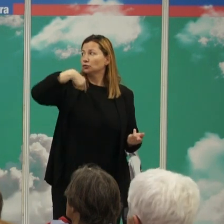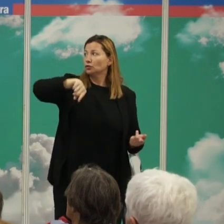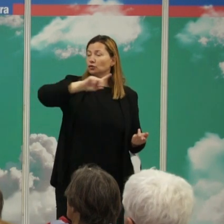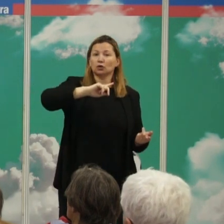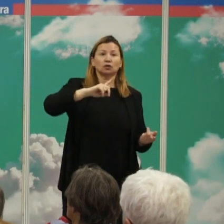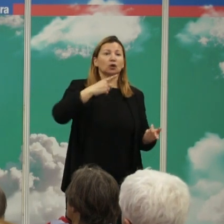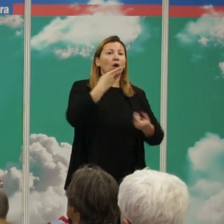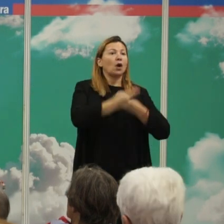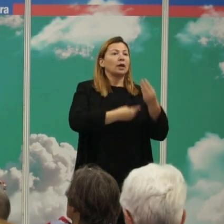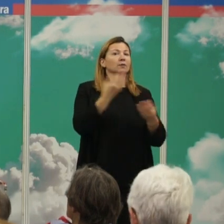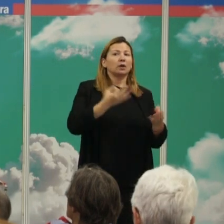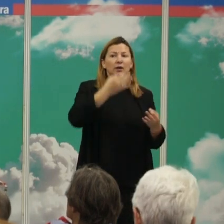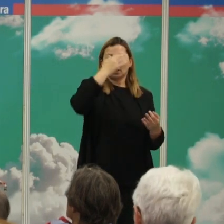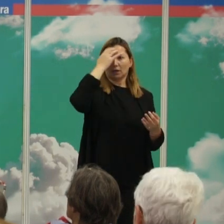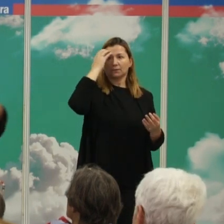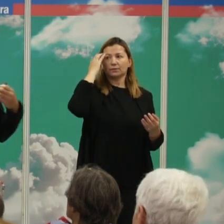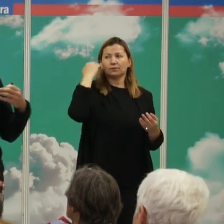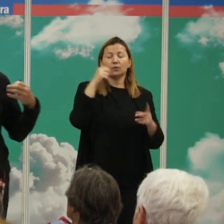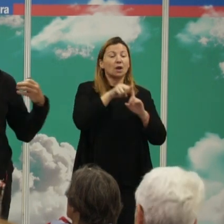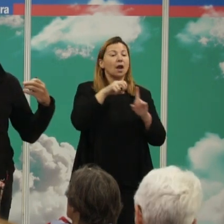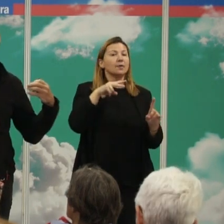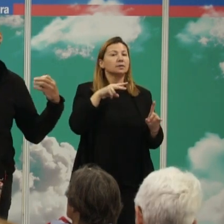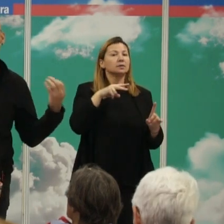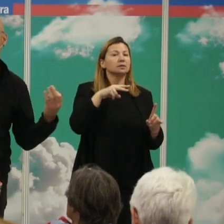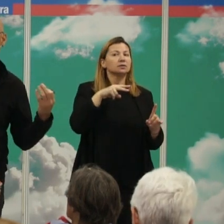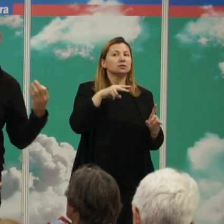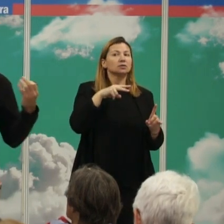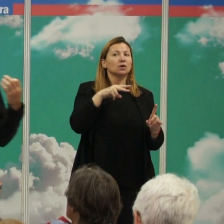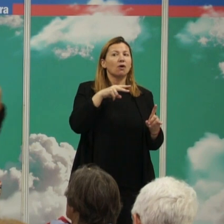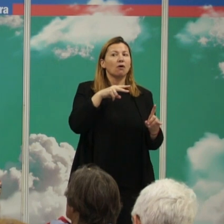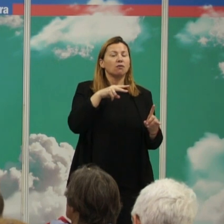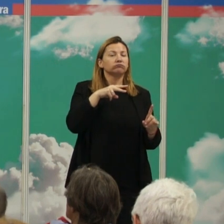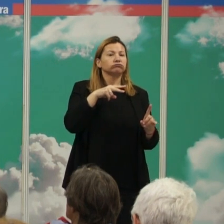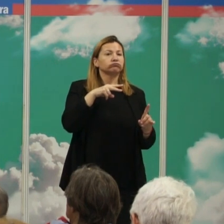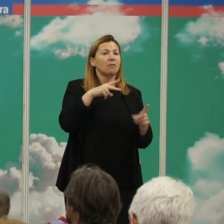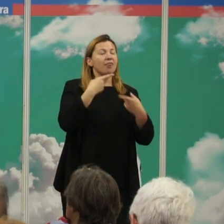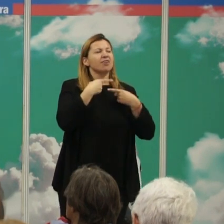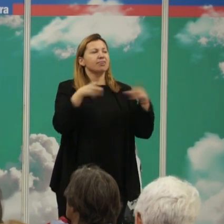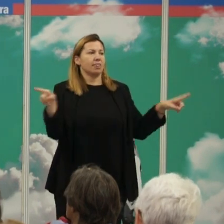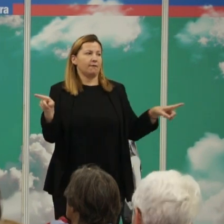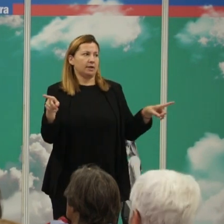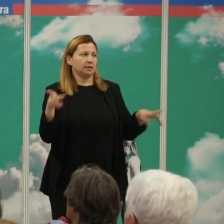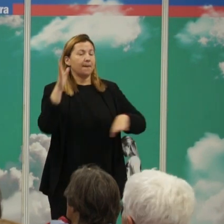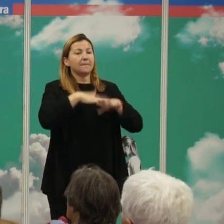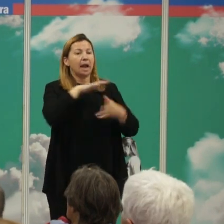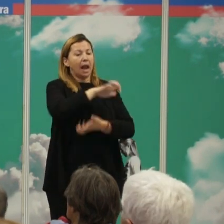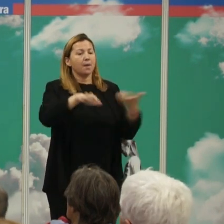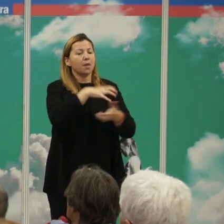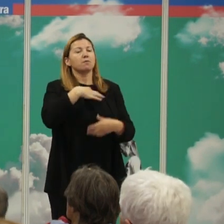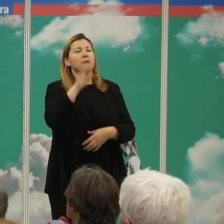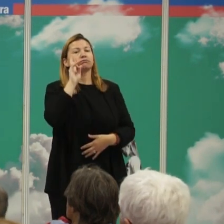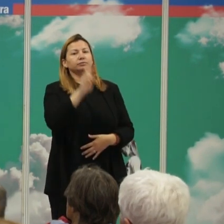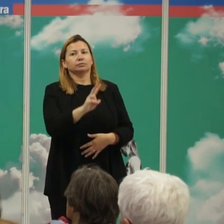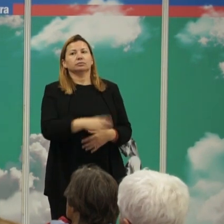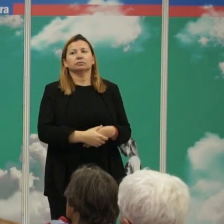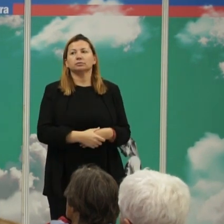proponer una visión completamente o radicalmente diferente para observar la violencia. Es una